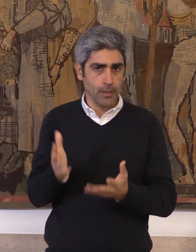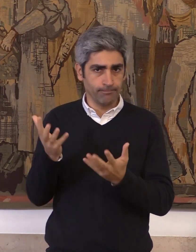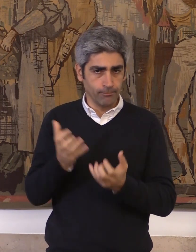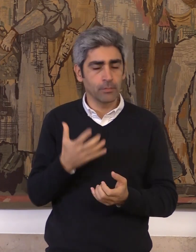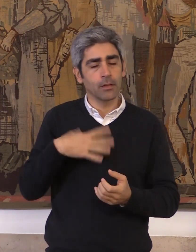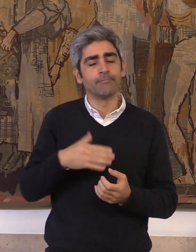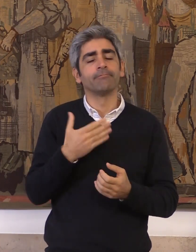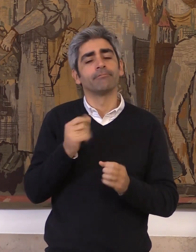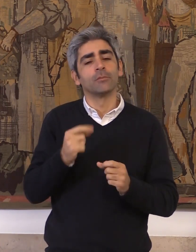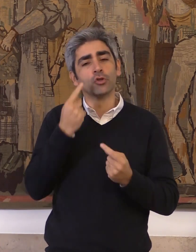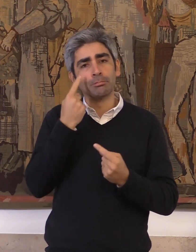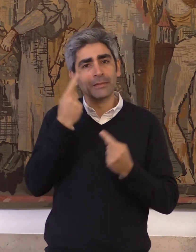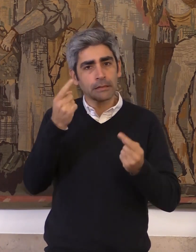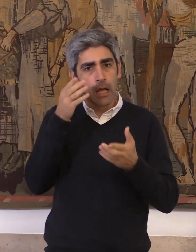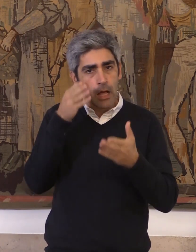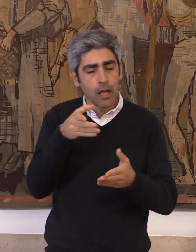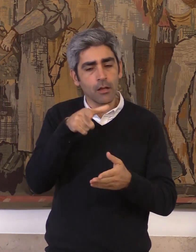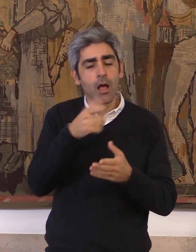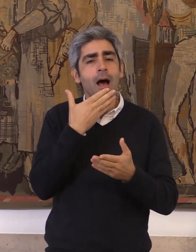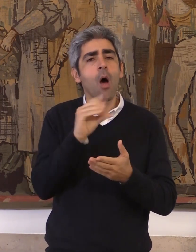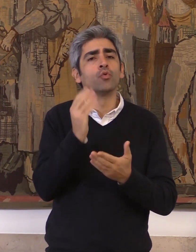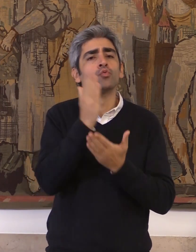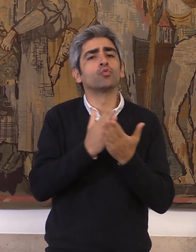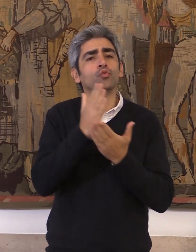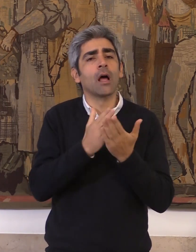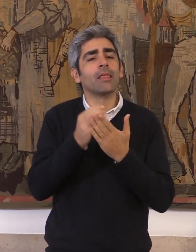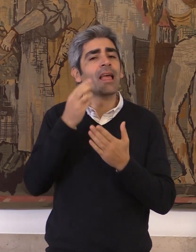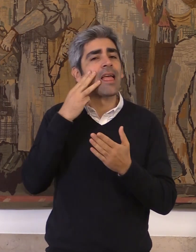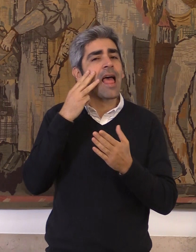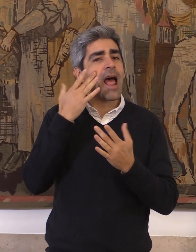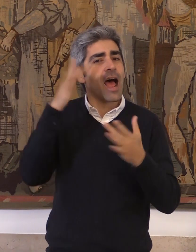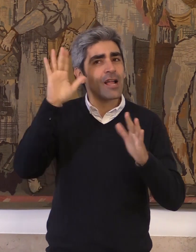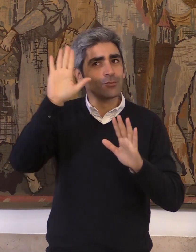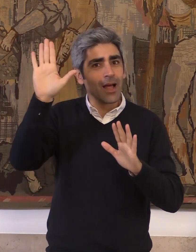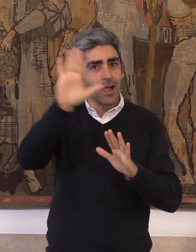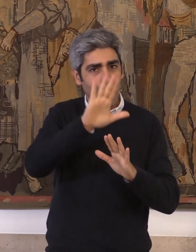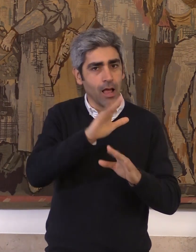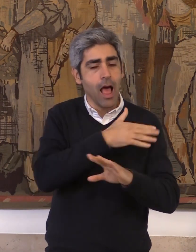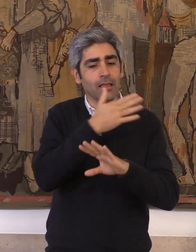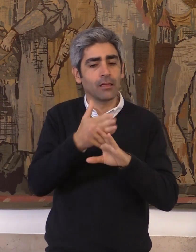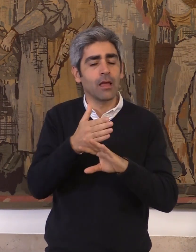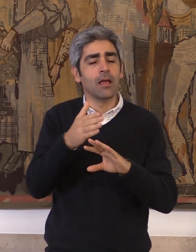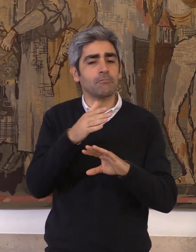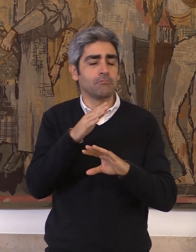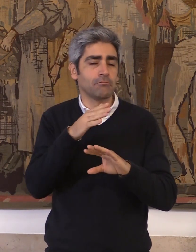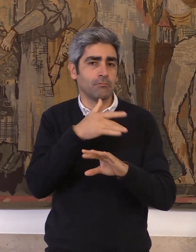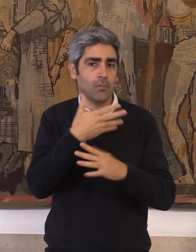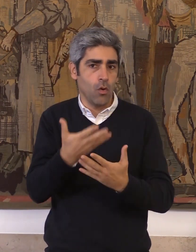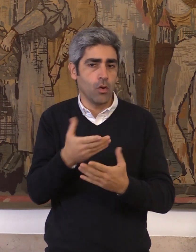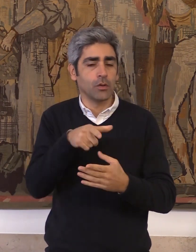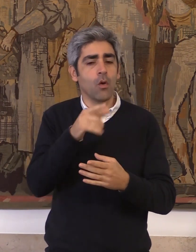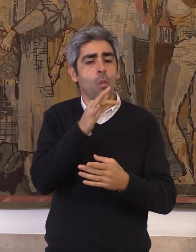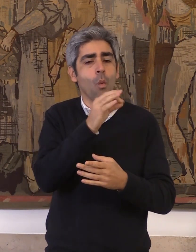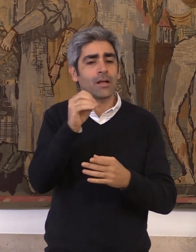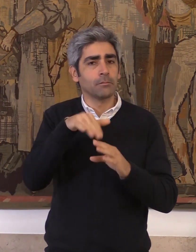especial atenção aos estudantes Erasmus e à data de hoje mais de quatro centenas de estudantes que